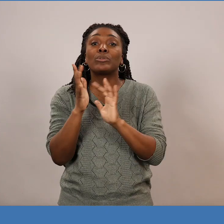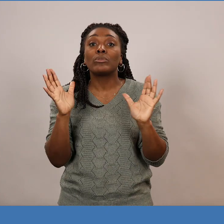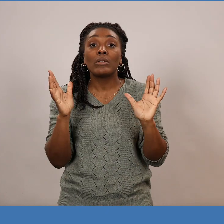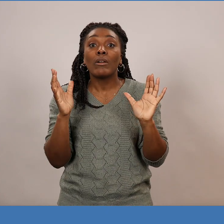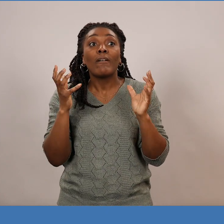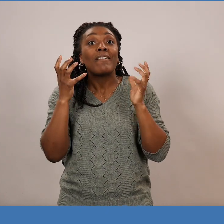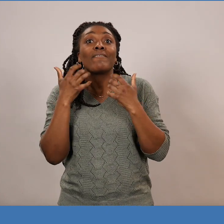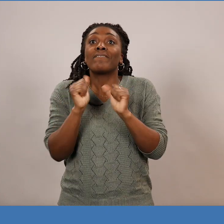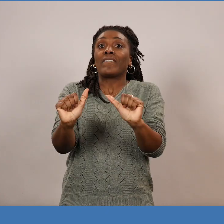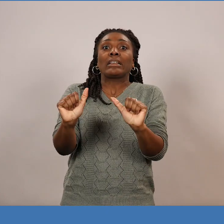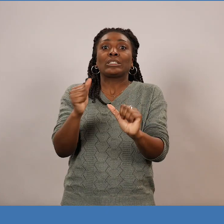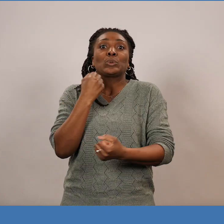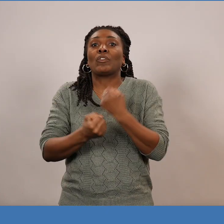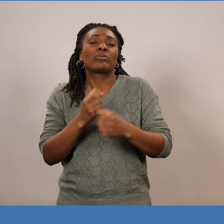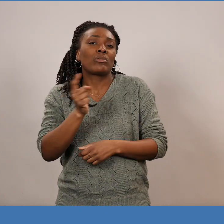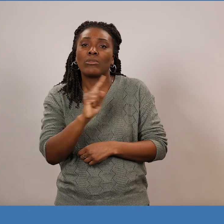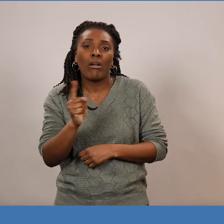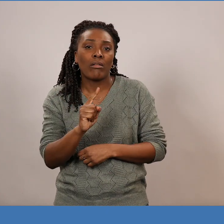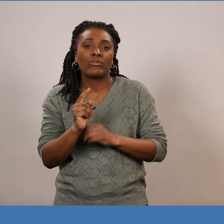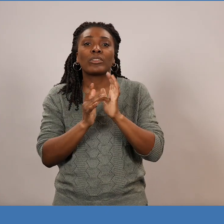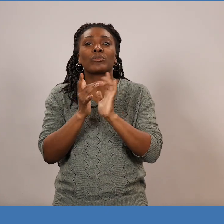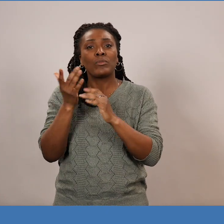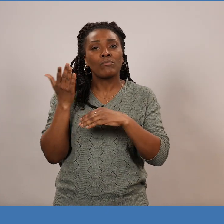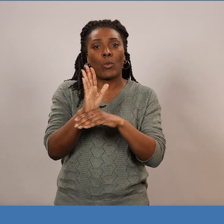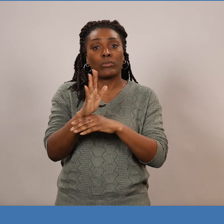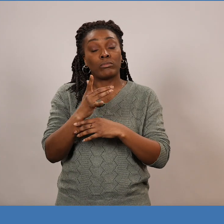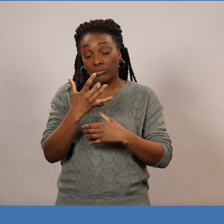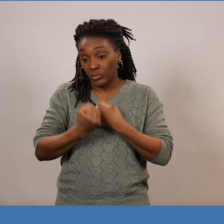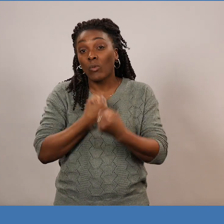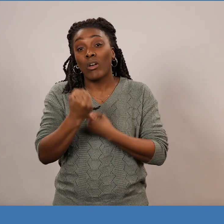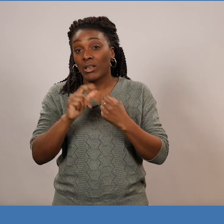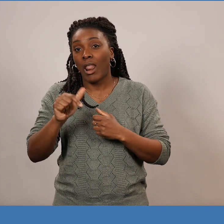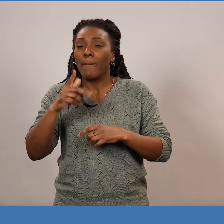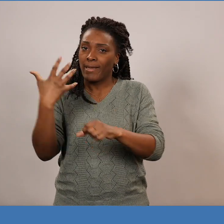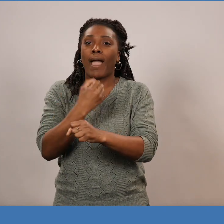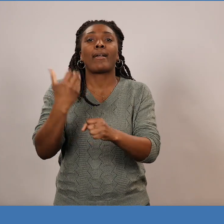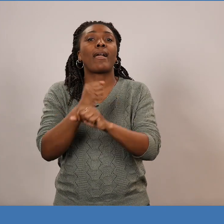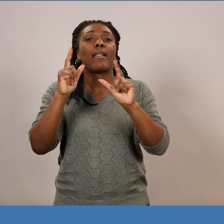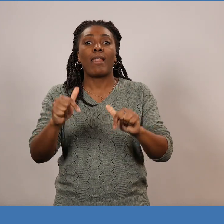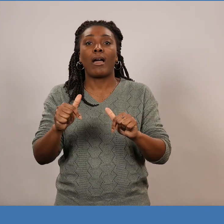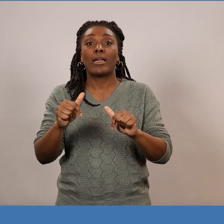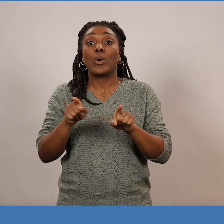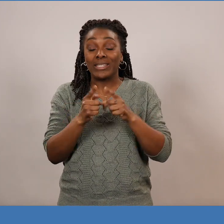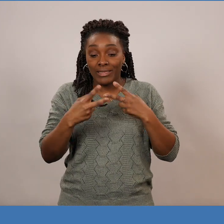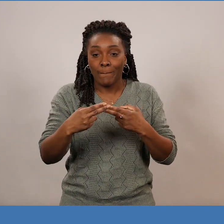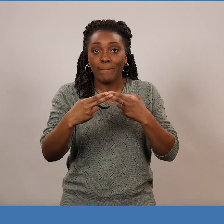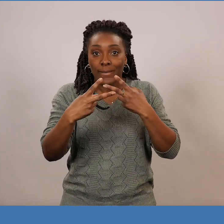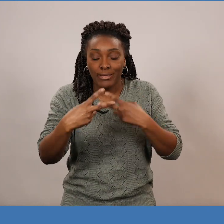la souffrance. Il a compris que, dans la vie, on souffre et on gagne. Chaque étape de